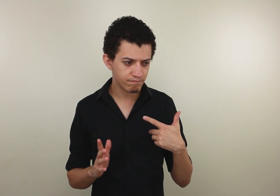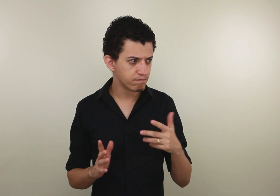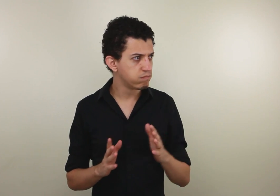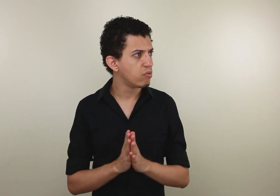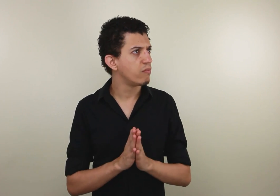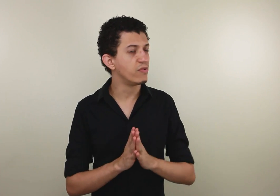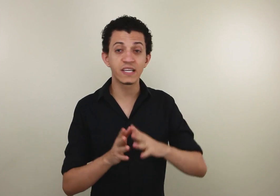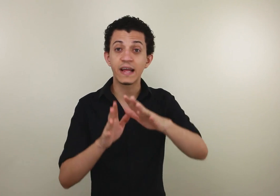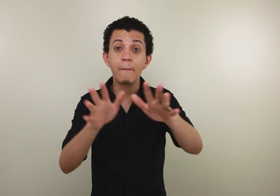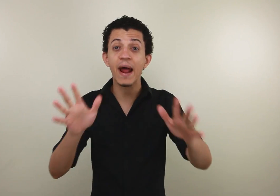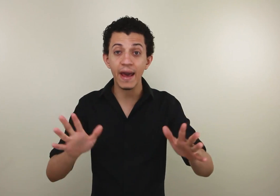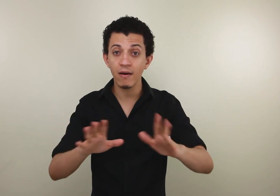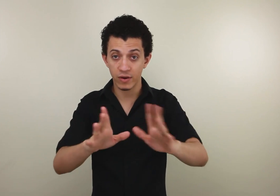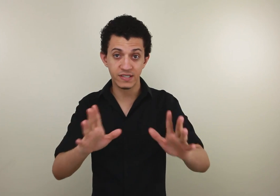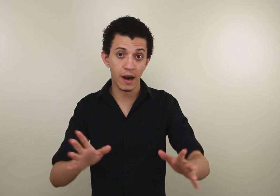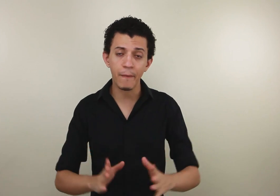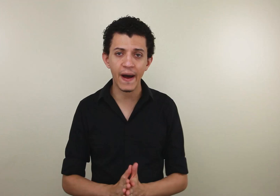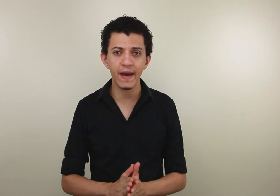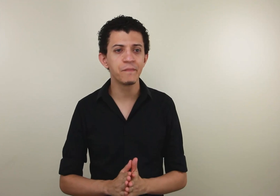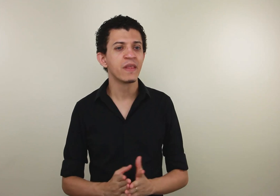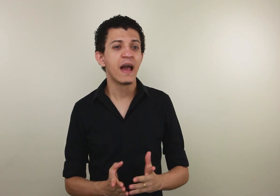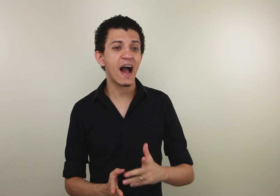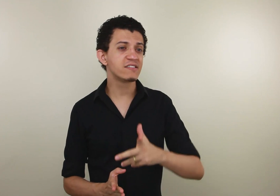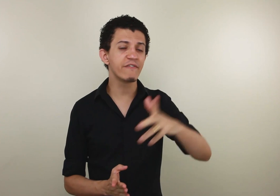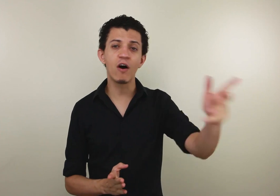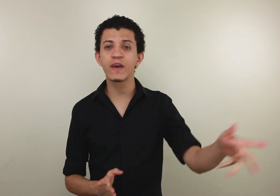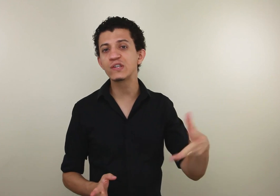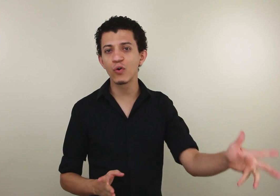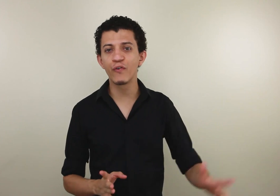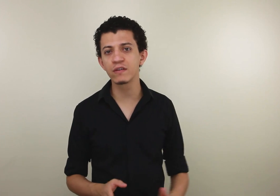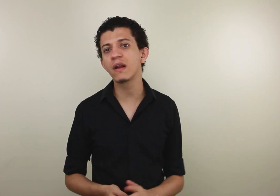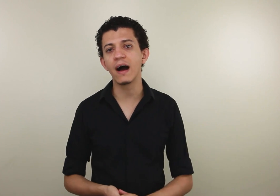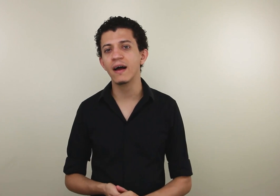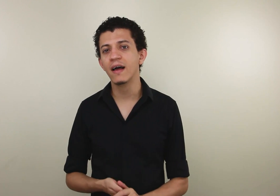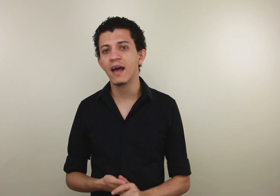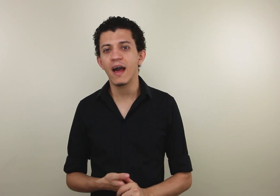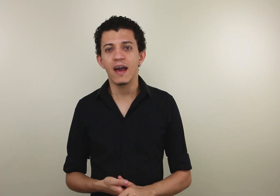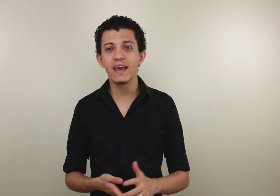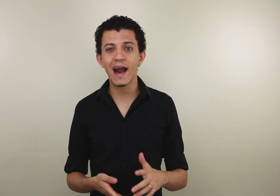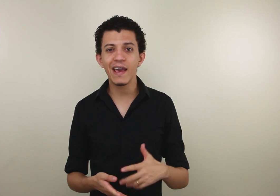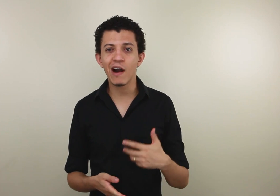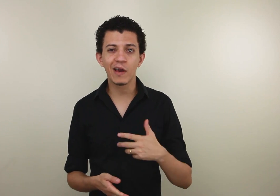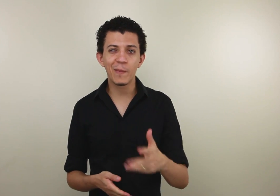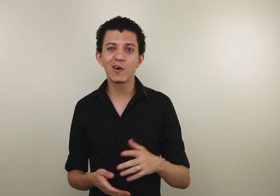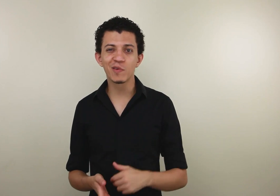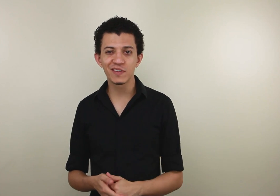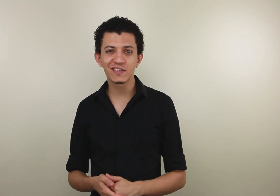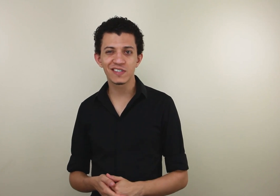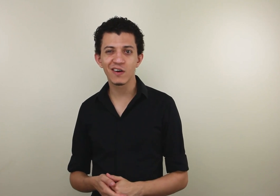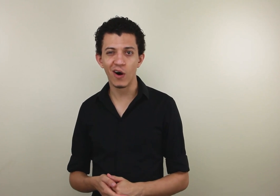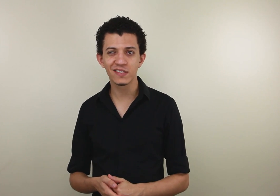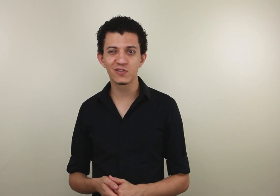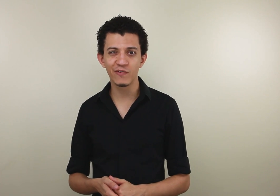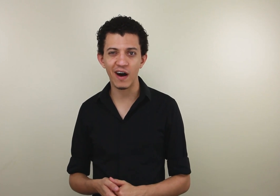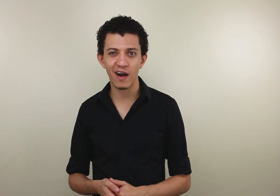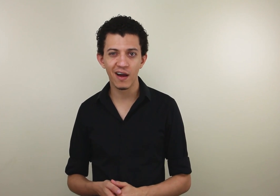Você está na praia Porque está na praia Aí você vê alguém surfando lá E aí alguém pergunta pra você se você gosta de surfar